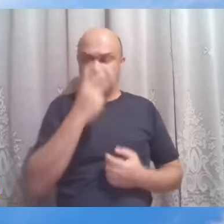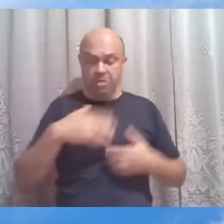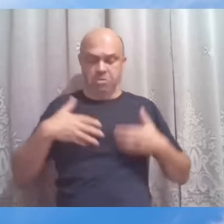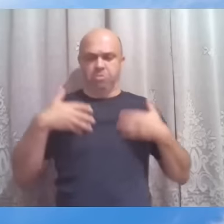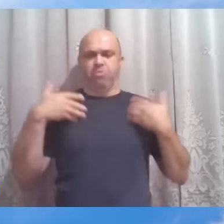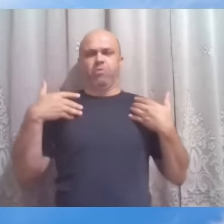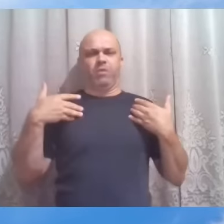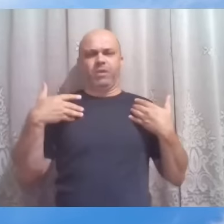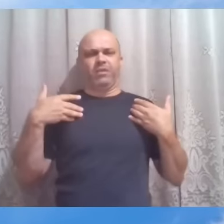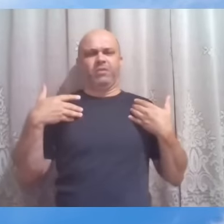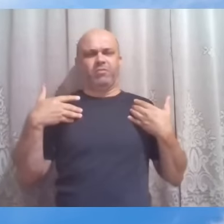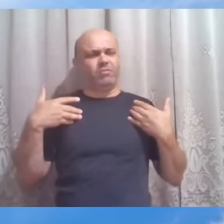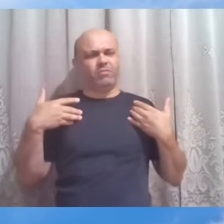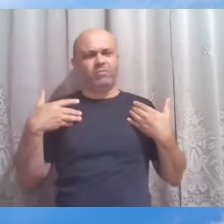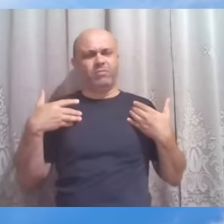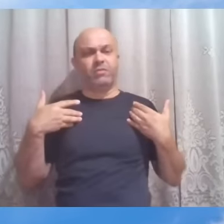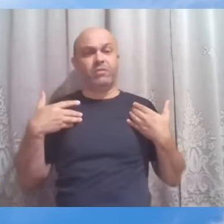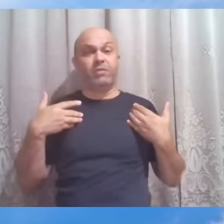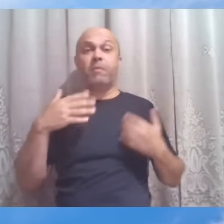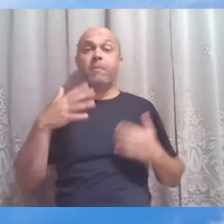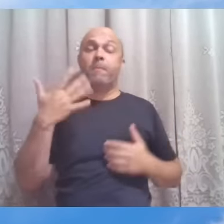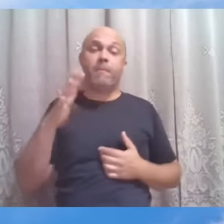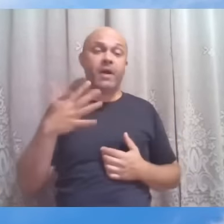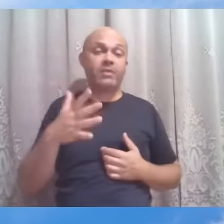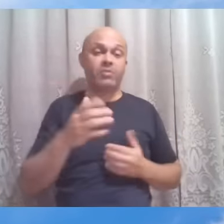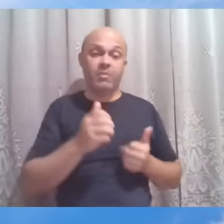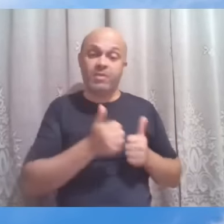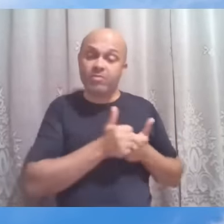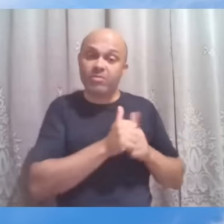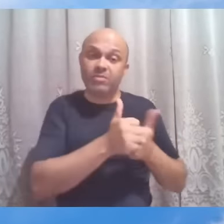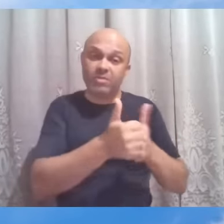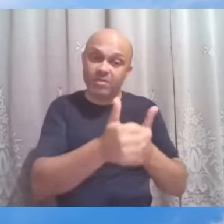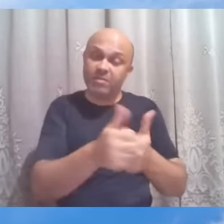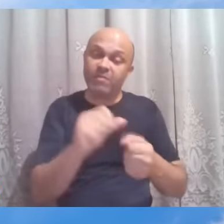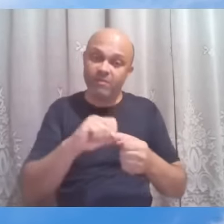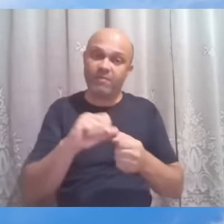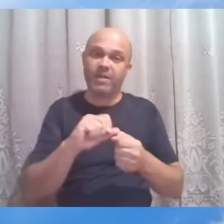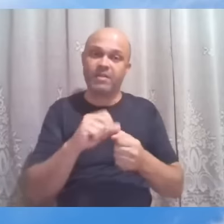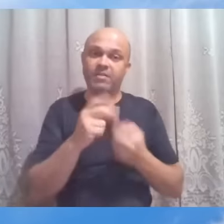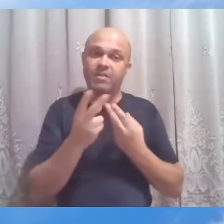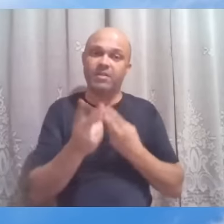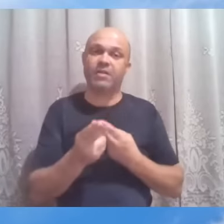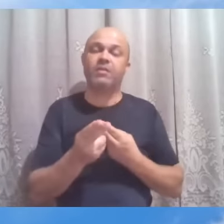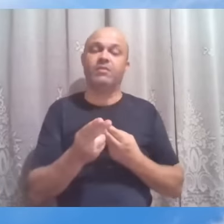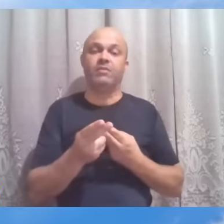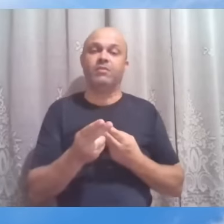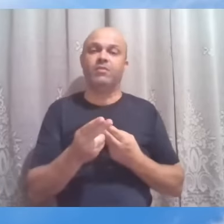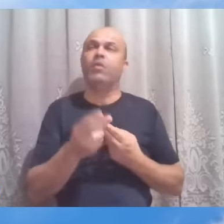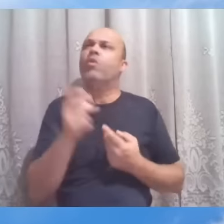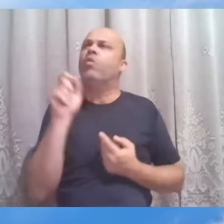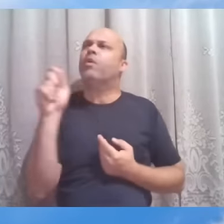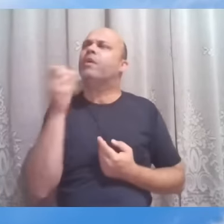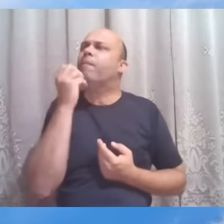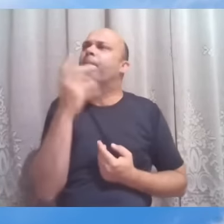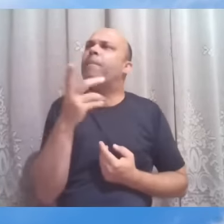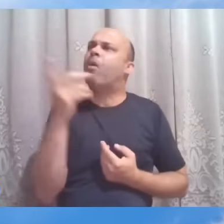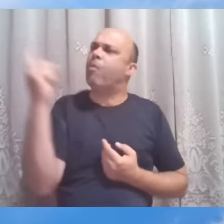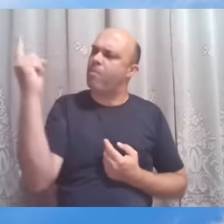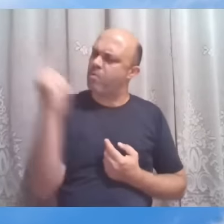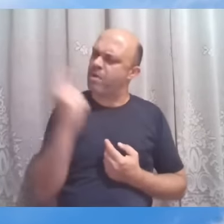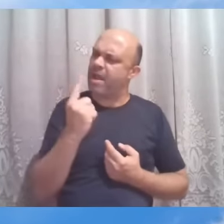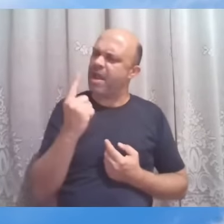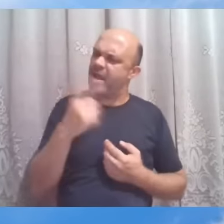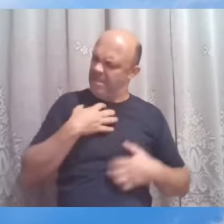cultiva. E é mais ou menos o os discípulos aqui procedem. Que de bom essa mulher que vem aí desesperada,